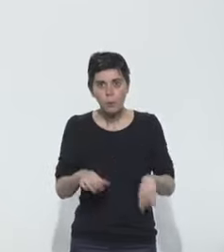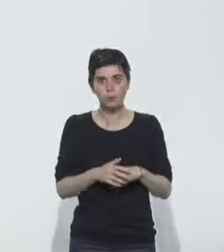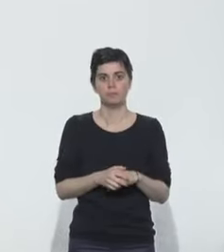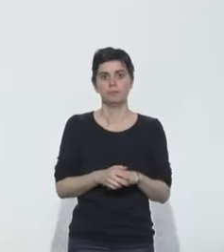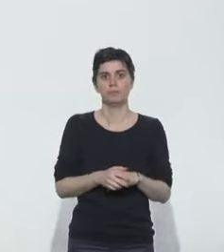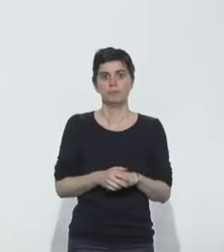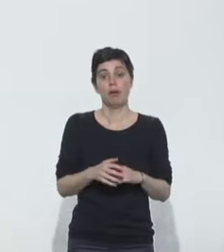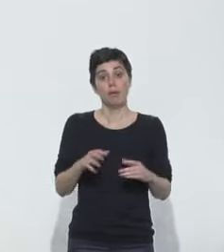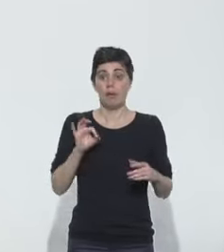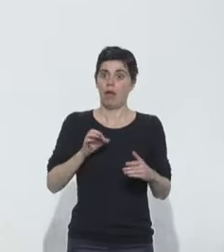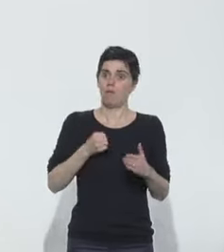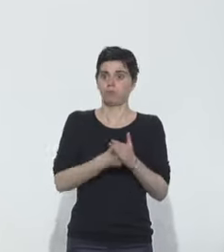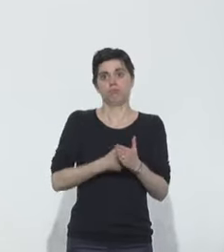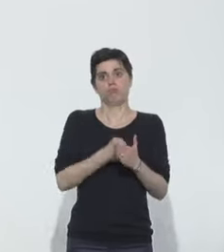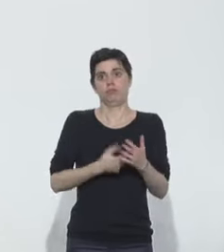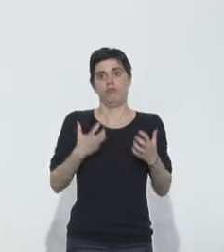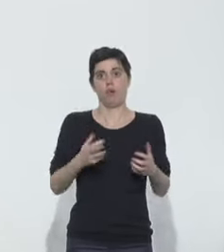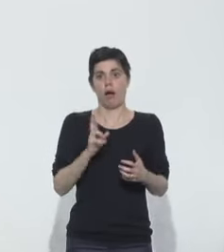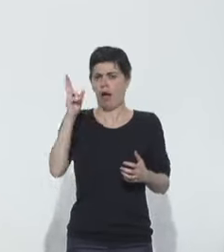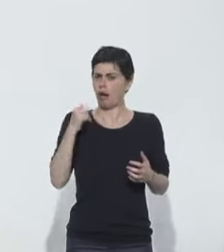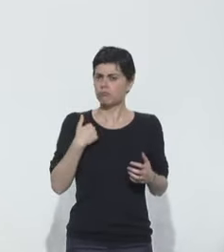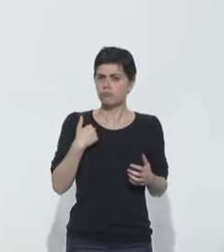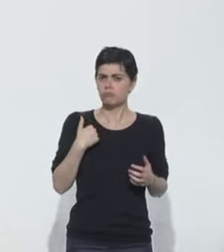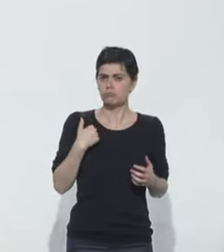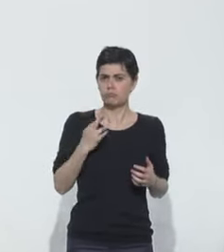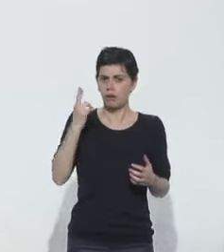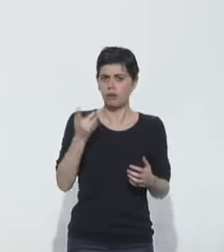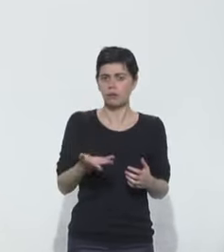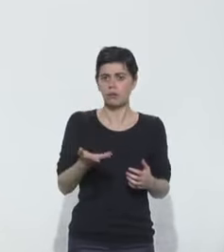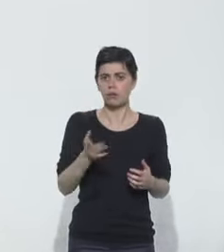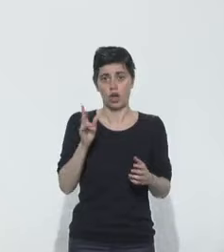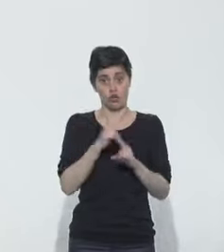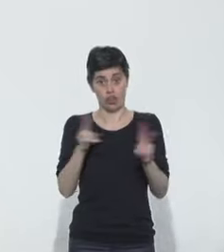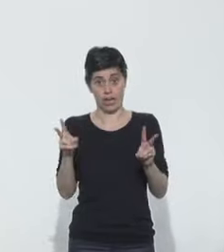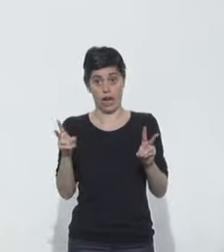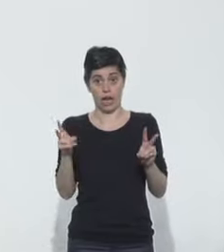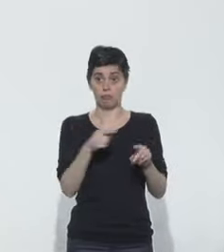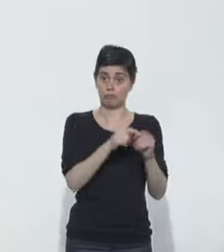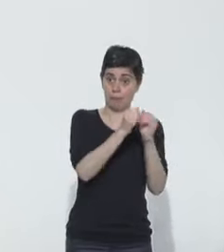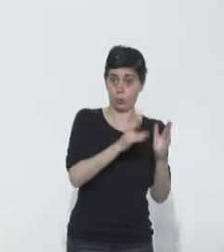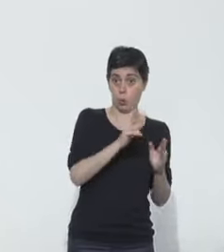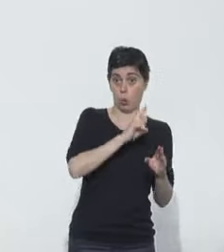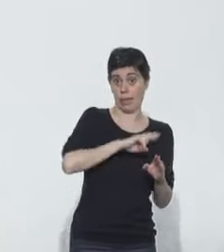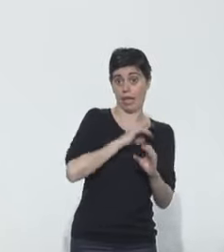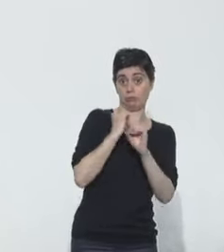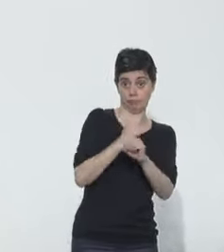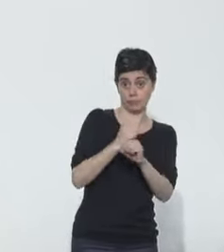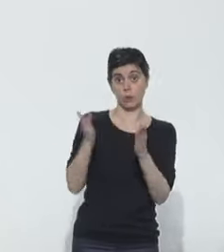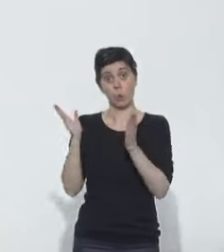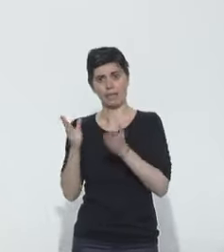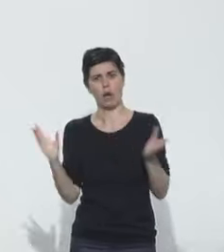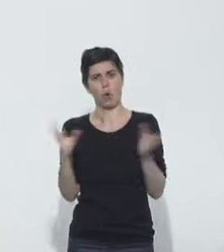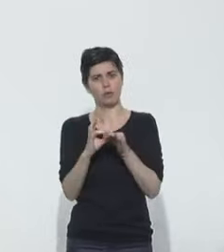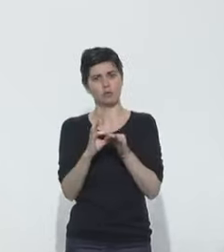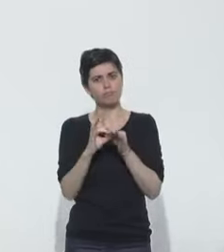voulons combattre. C'est rare. C'est assez exceptionnel. En général, il y a une très bonne relation entre un établissement de type EHPAD et l'hôpital. Et donc, nous avons